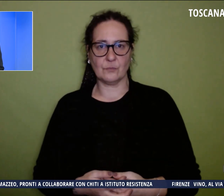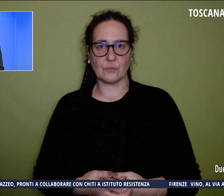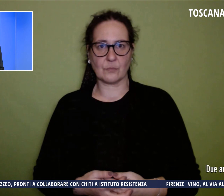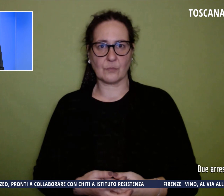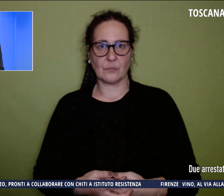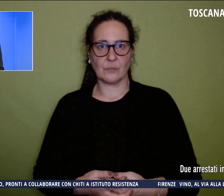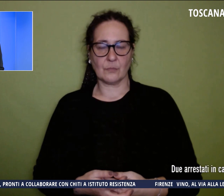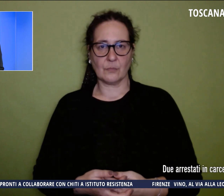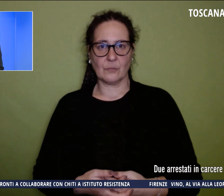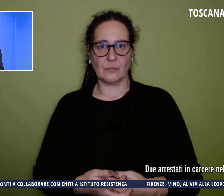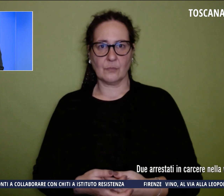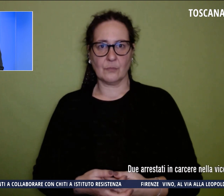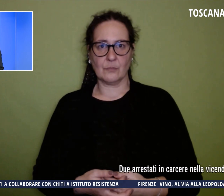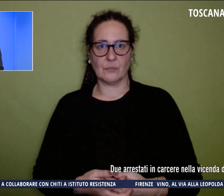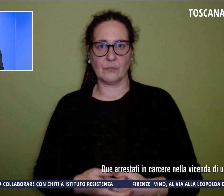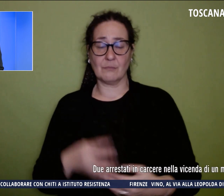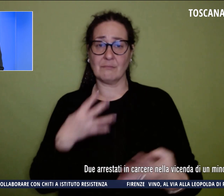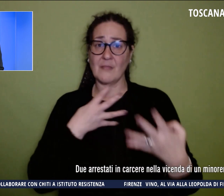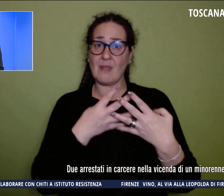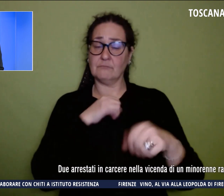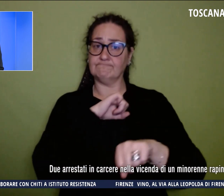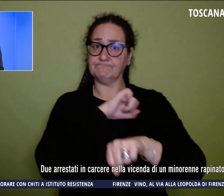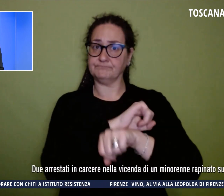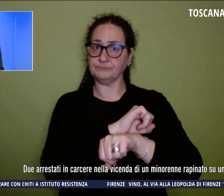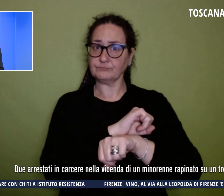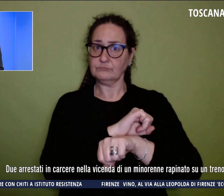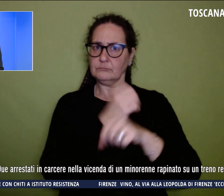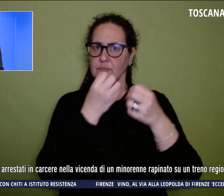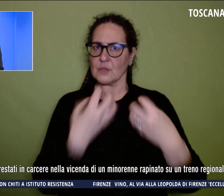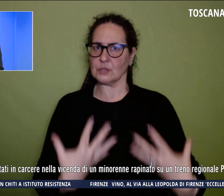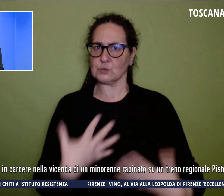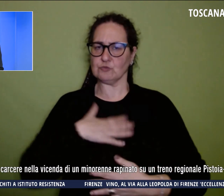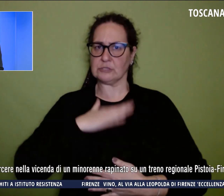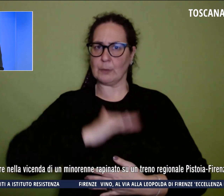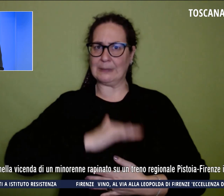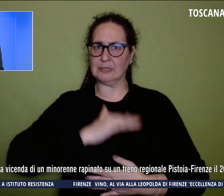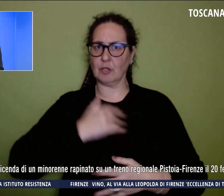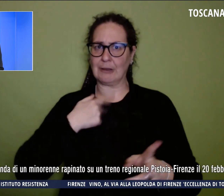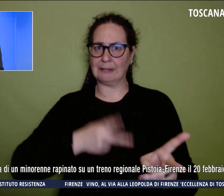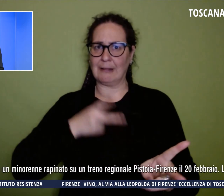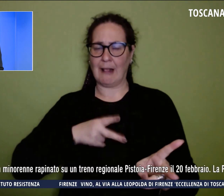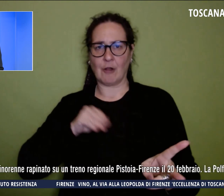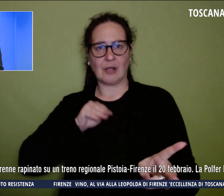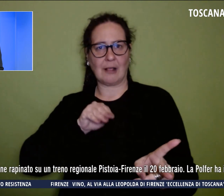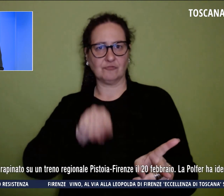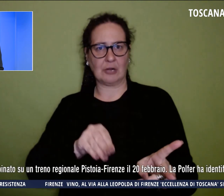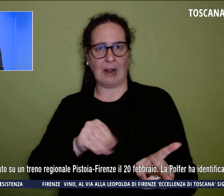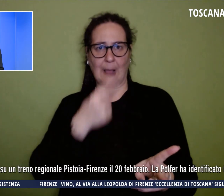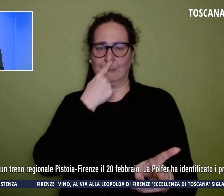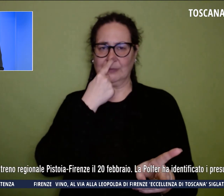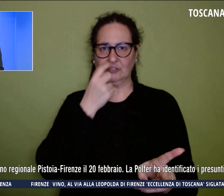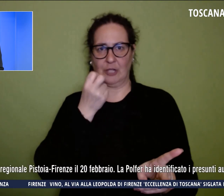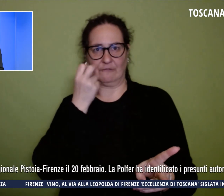Due arresti in carcere nella vicenda di un minorenne rapinato su un treno regionale Pistoia-Firenze il 20 febbraio. La